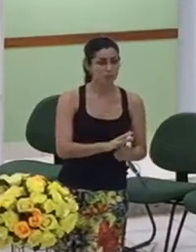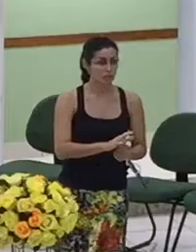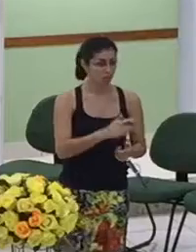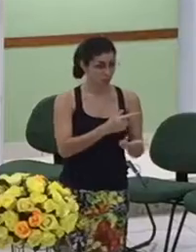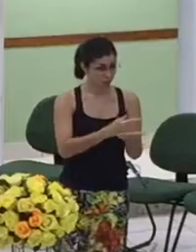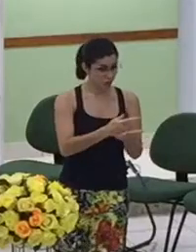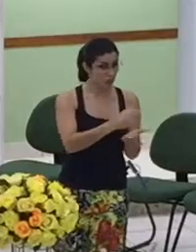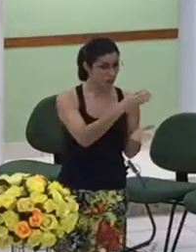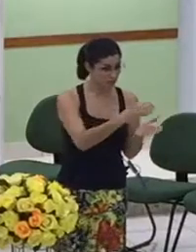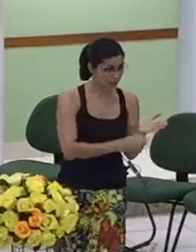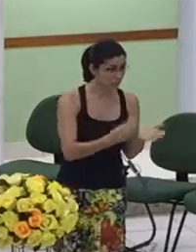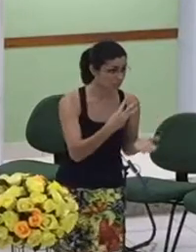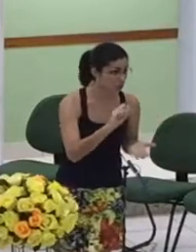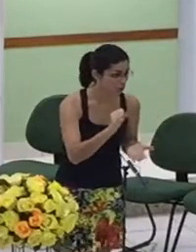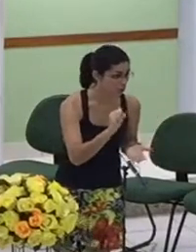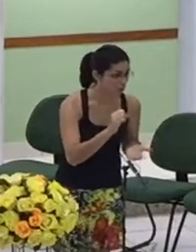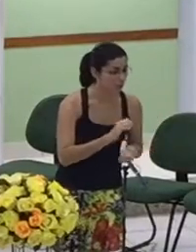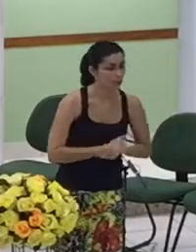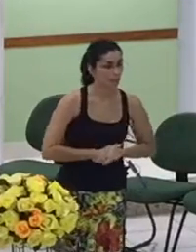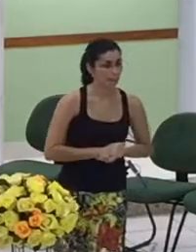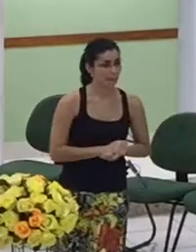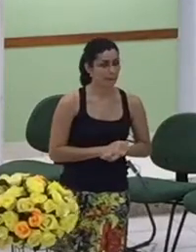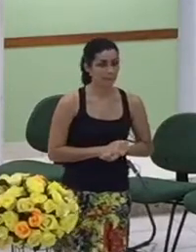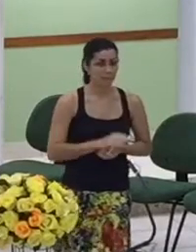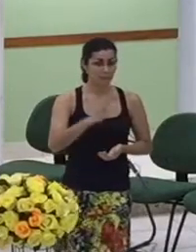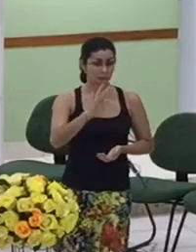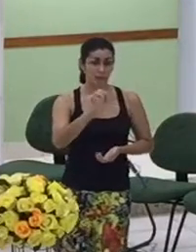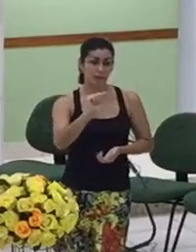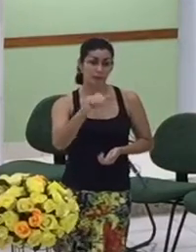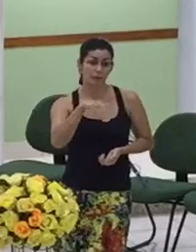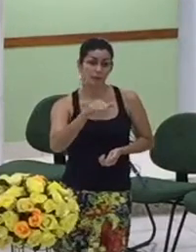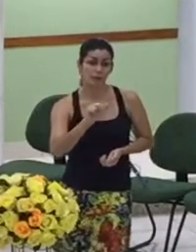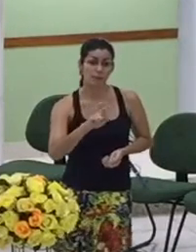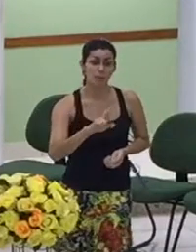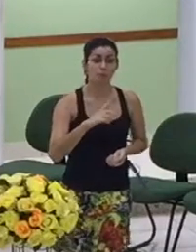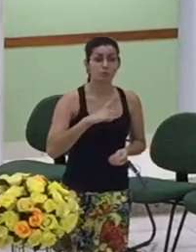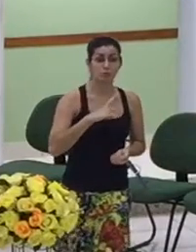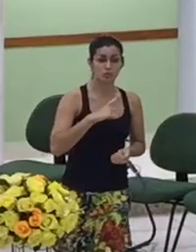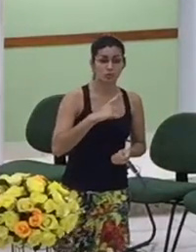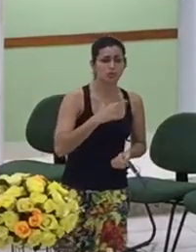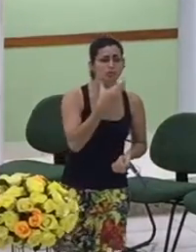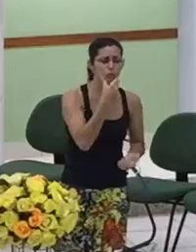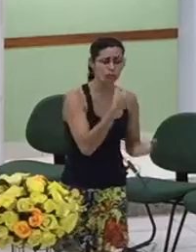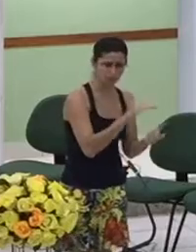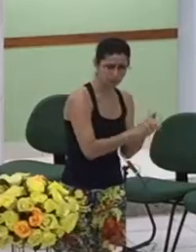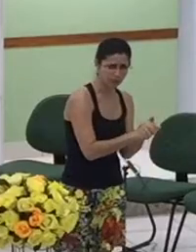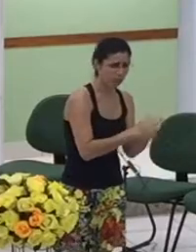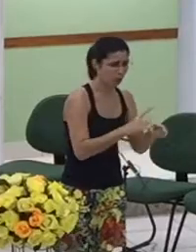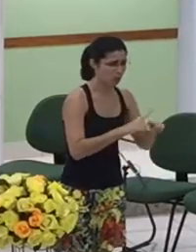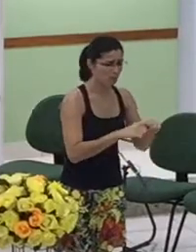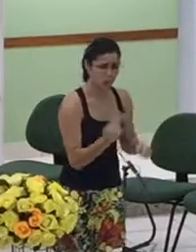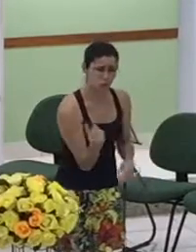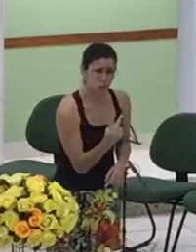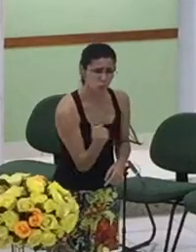Tamar ela tinha um marido e com esse marido ela não teve filhos e esse marido morreu